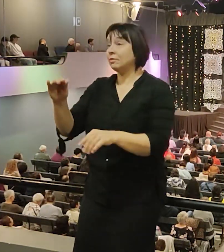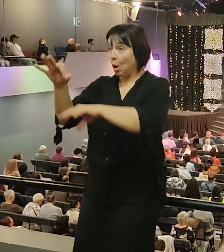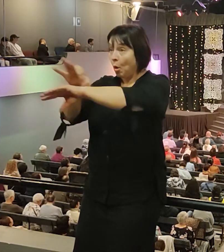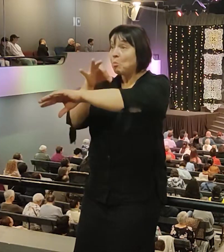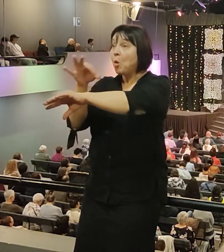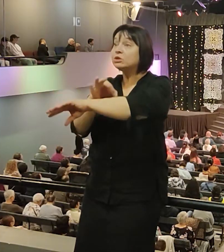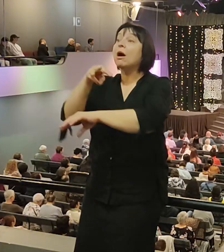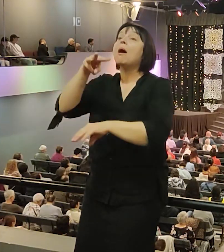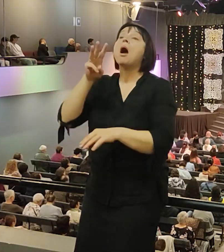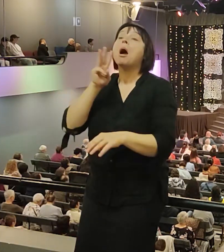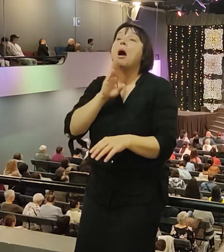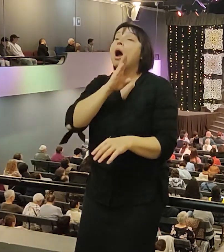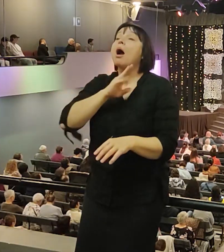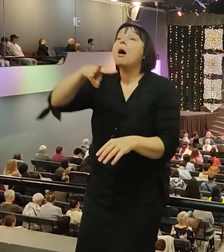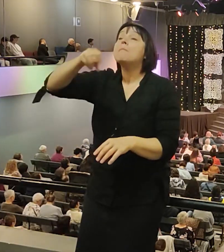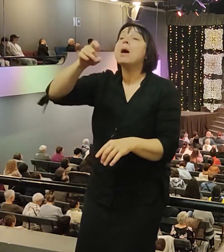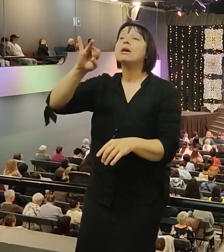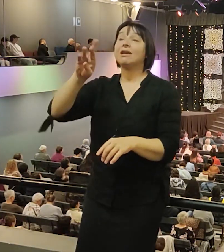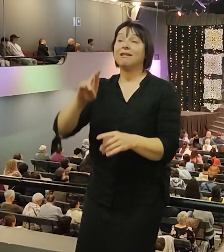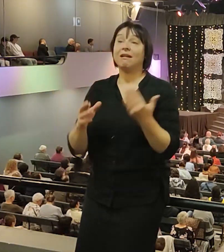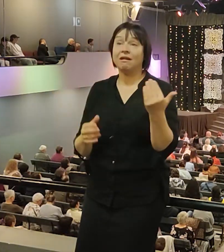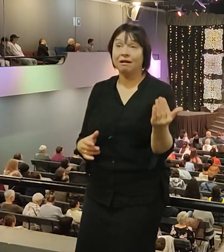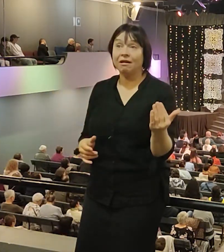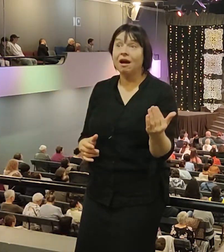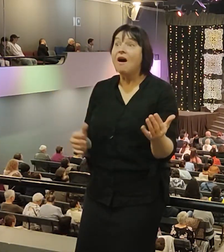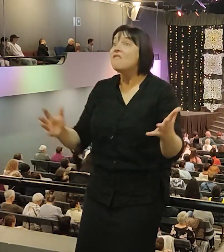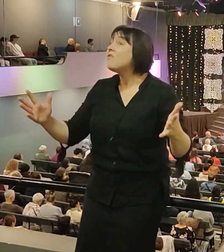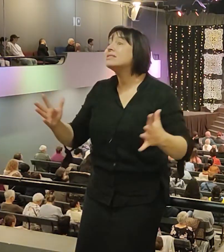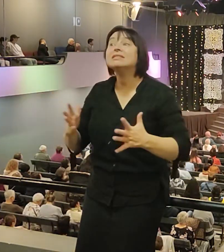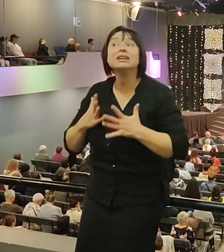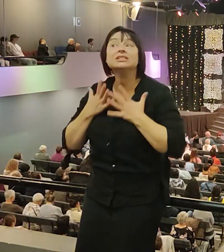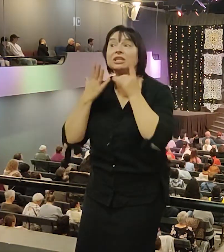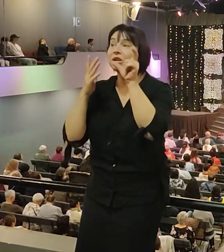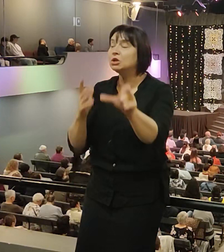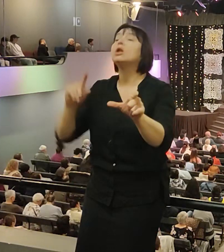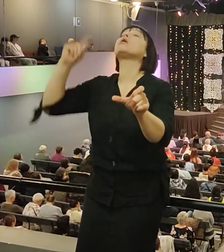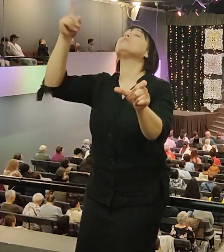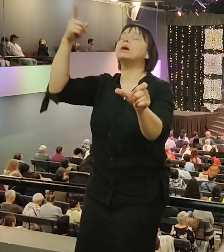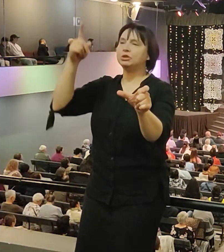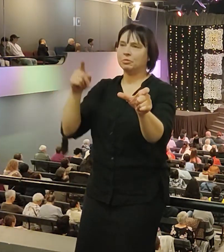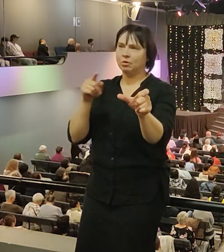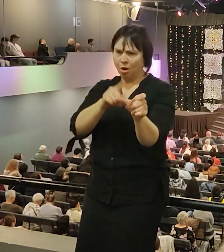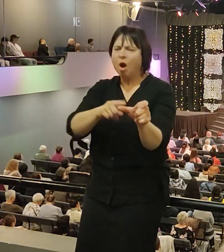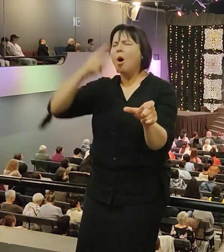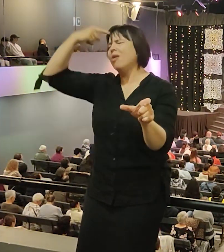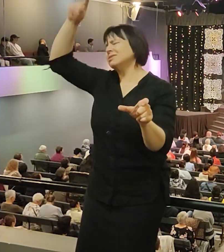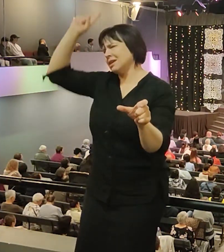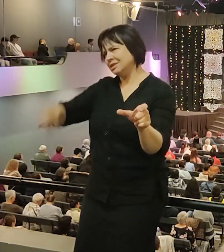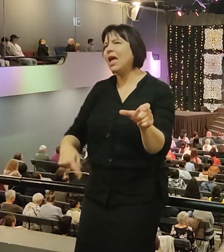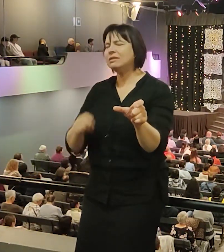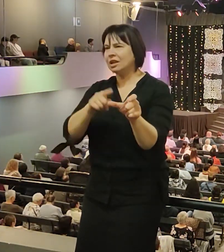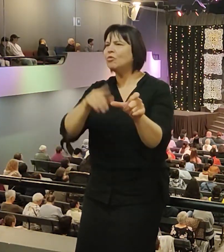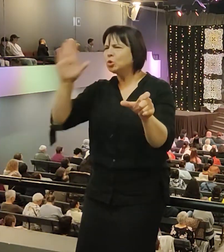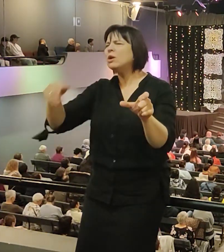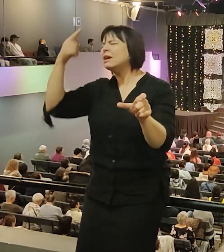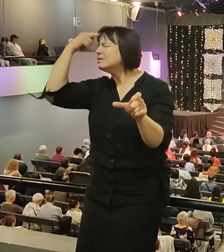восхитительным, восхитительным этого человека. Почему? Иосиф, муж Марии, Иосиф известный, как муж Марии, матери